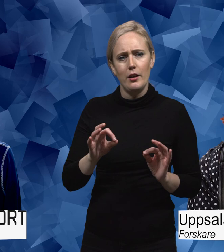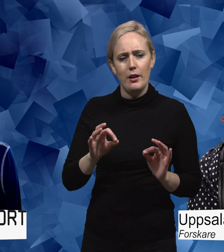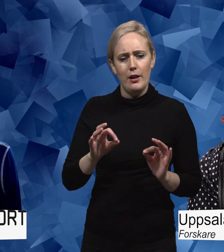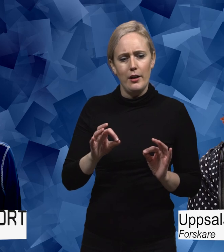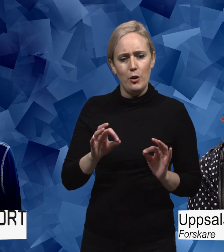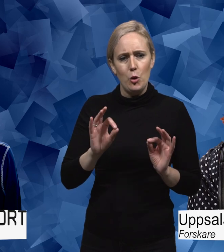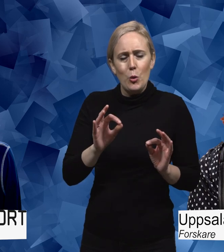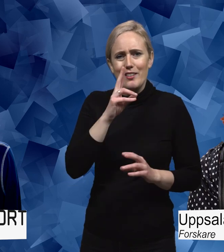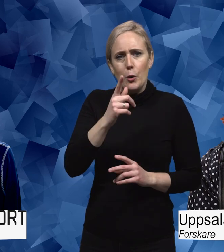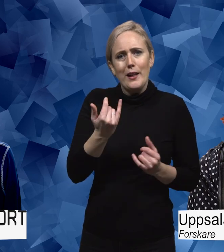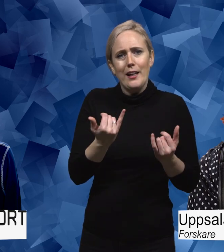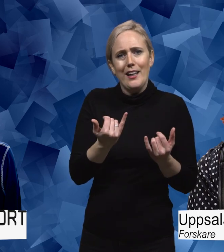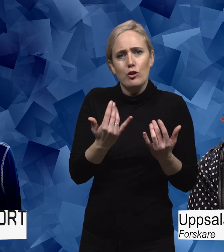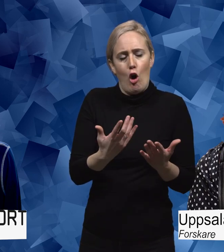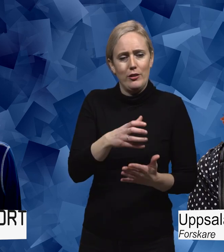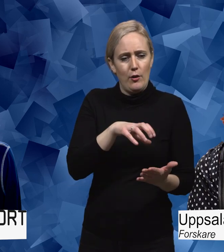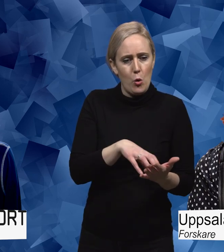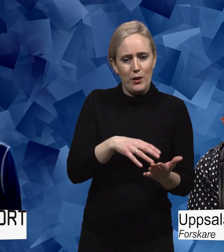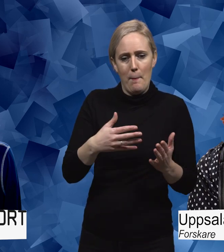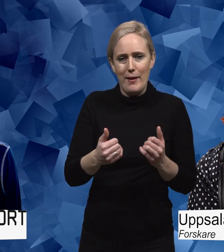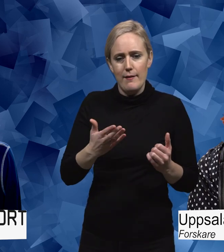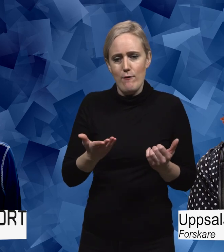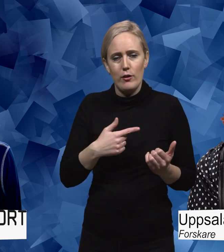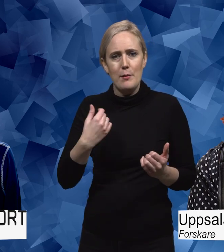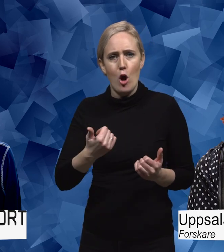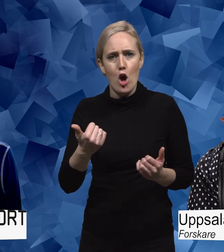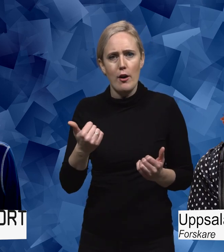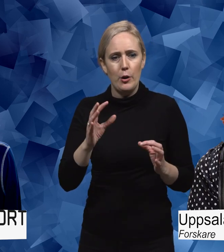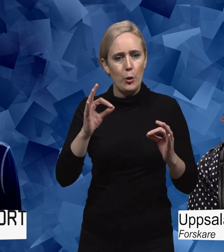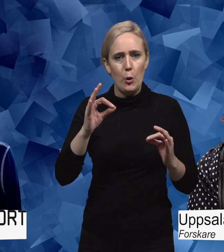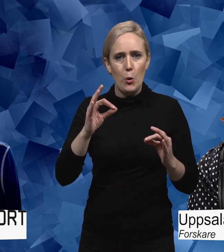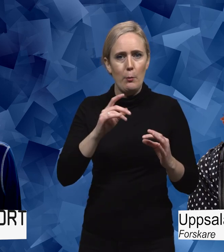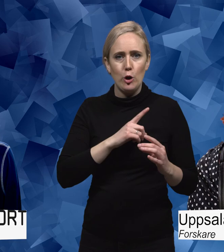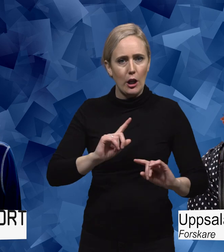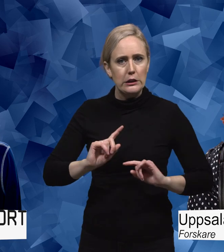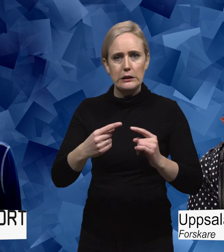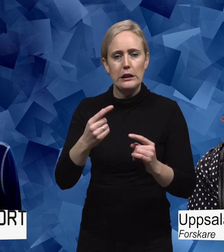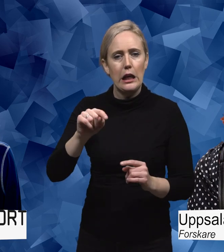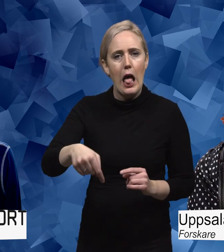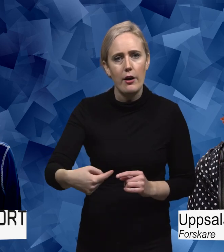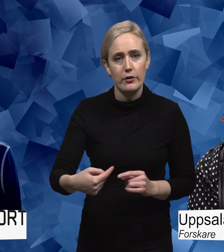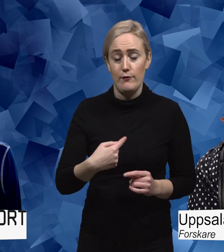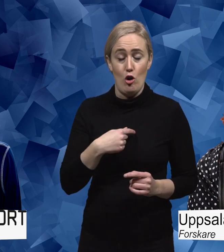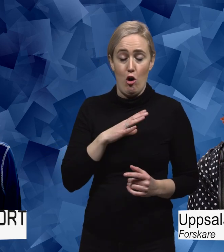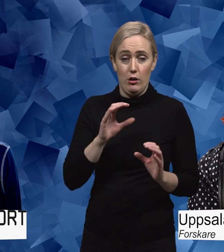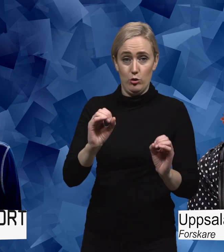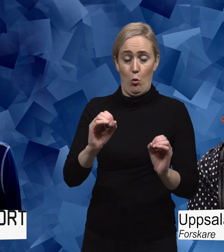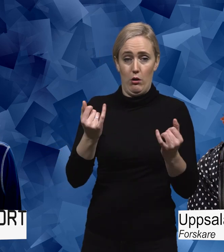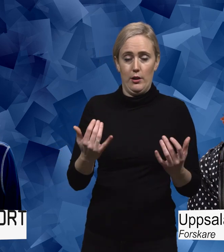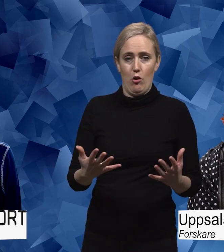skulle behöva ha som vi är just nu. Jag tänker att när jag gick i skolan fast i väldigt stort sett, som helst förståelse eller insikt om det här. Men nu